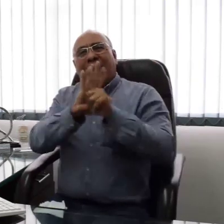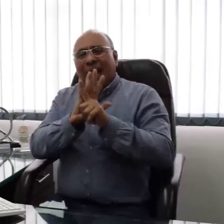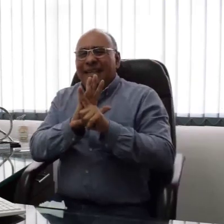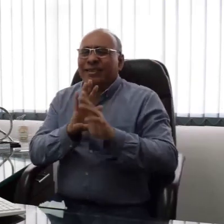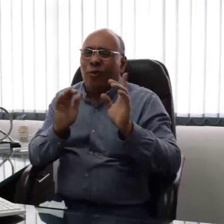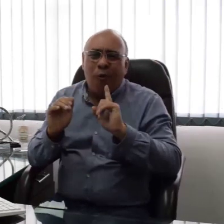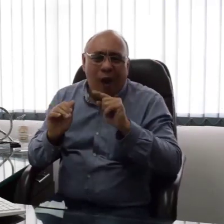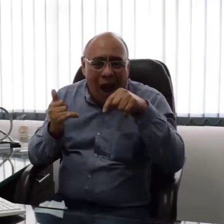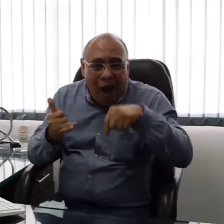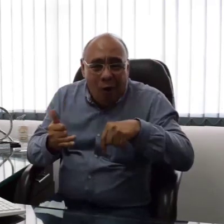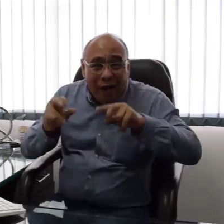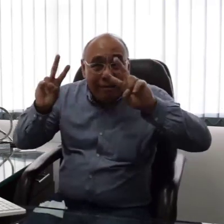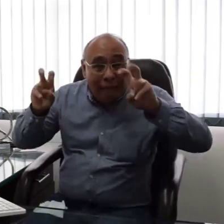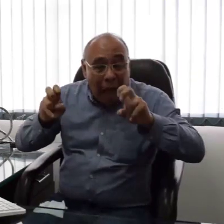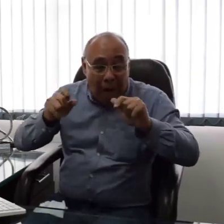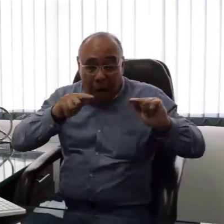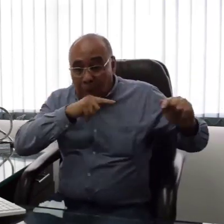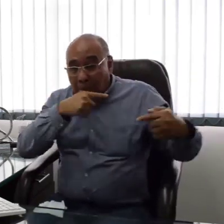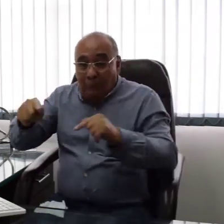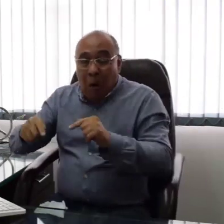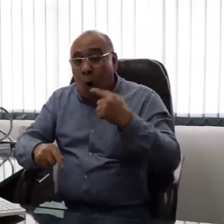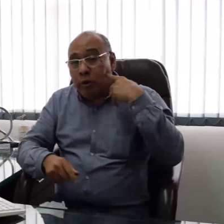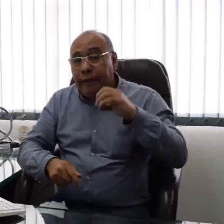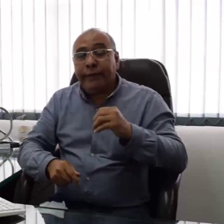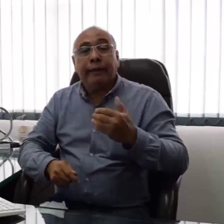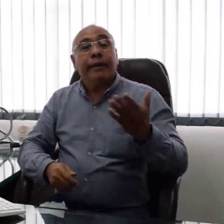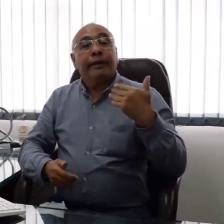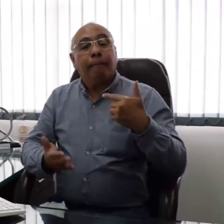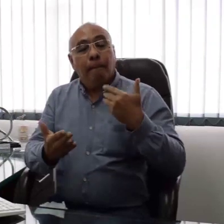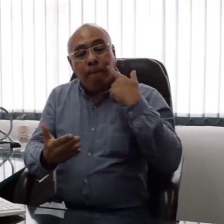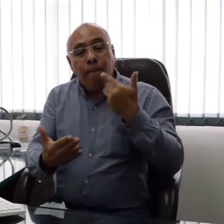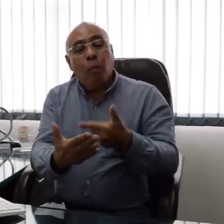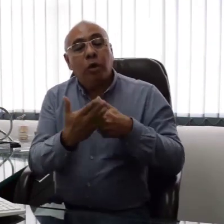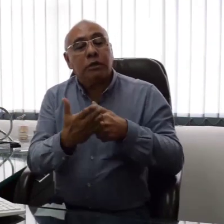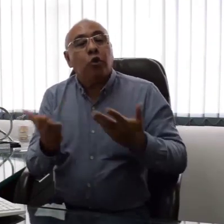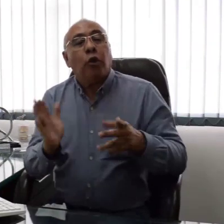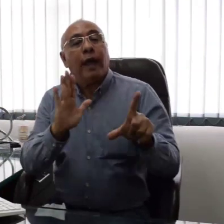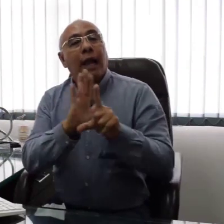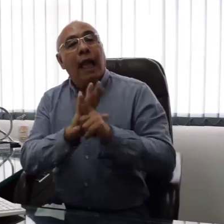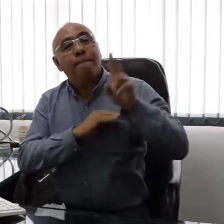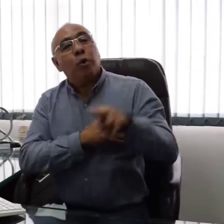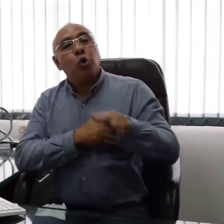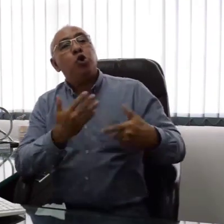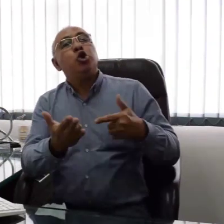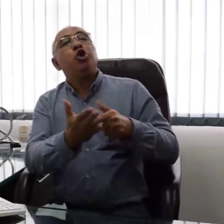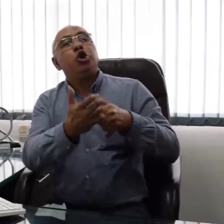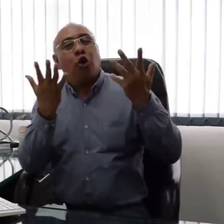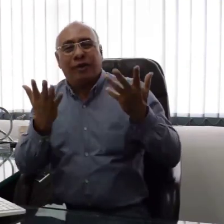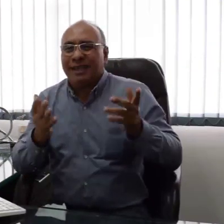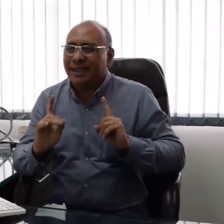legales, como el debate que vemos ahora en el cual personas oyentes exigen evidencias legales frente a la prohibición de la enseñanza de lengua